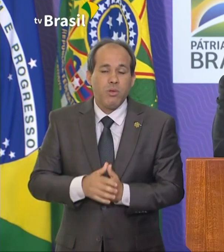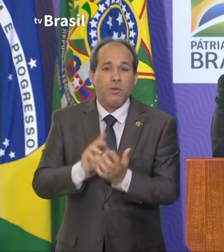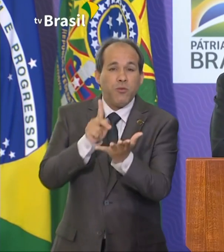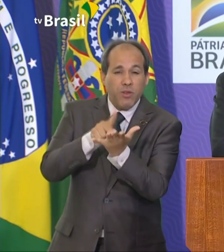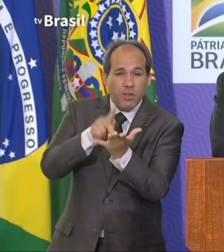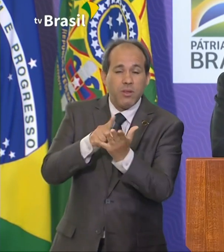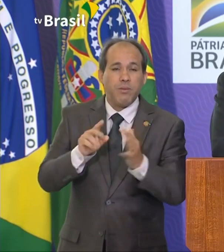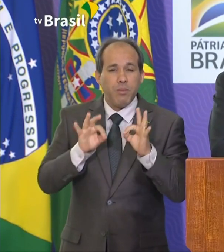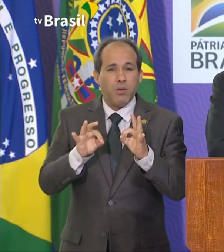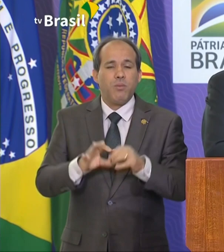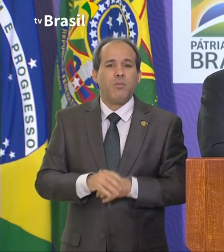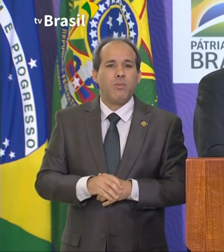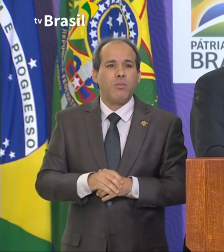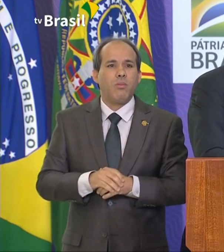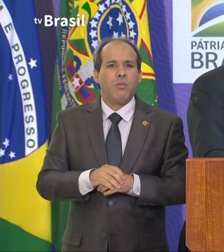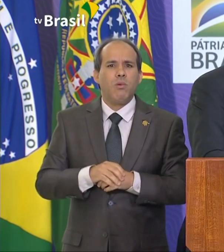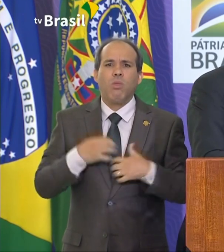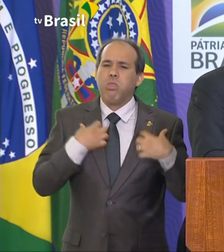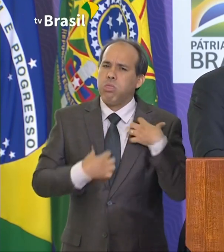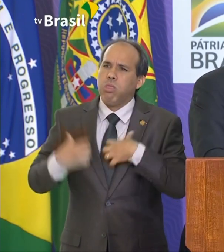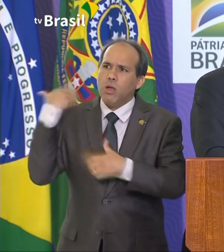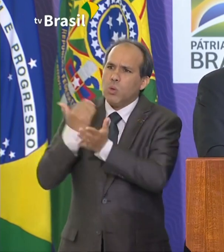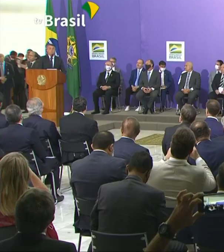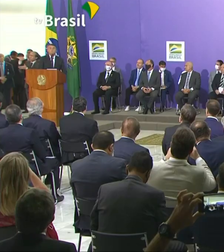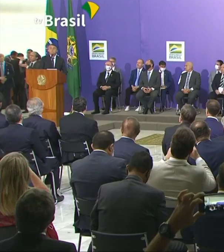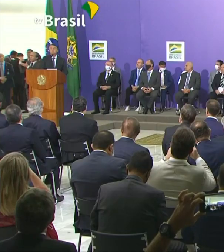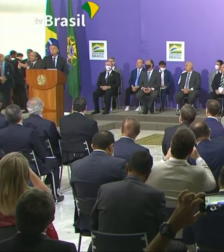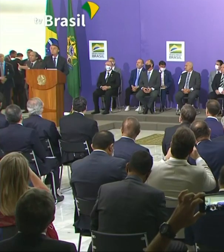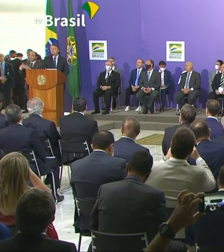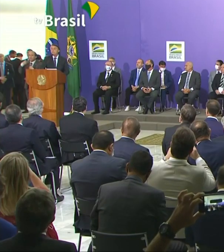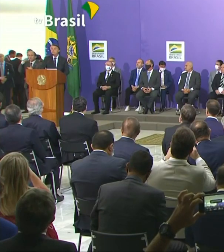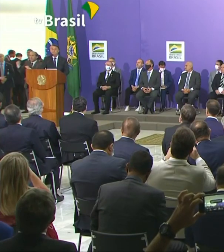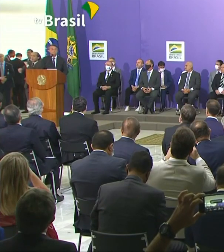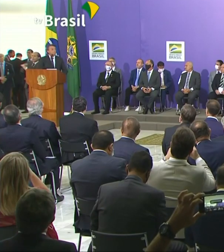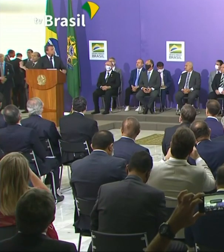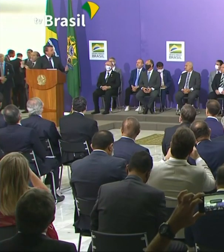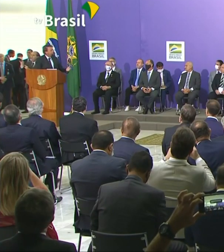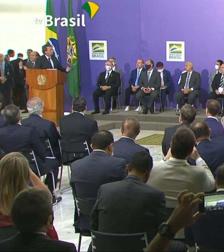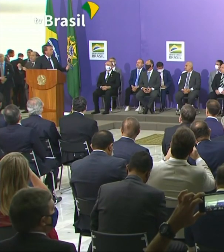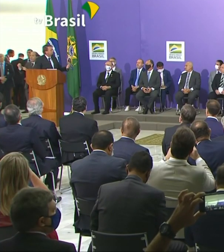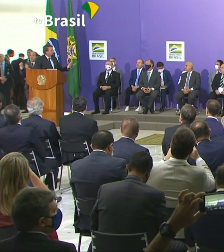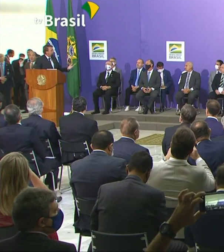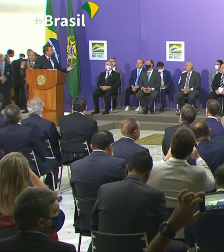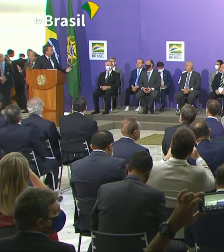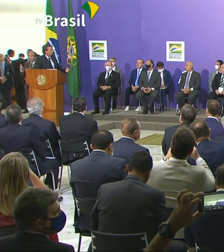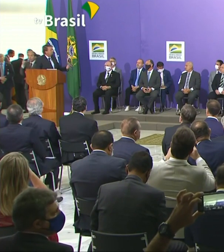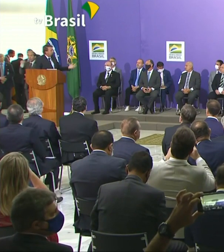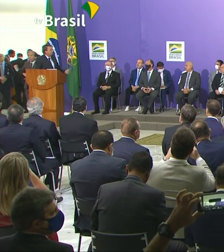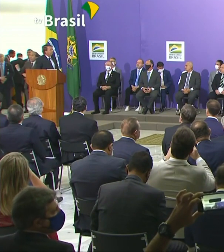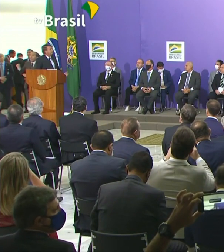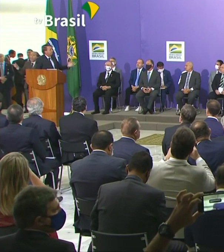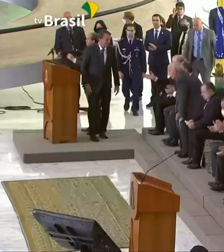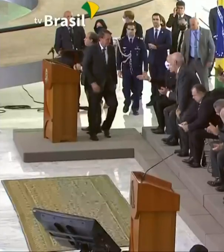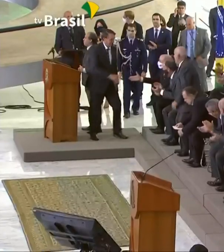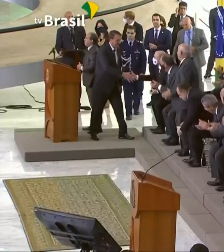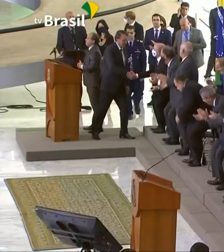Realmente, nos afligiu desde o início. Não sabíamos o que era esse vírus, como ainda não sabemos em grande